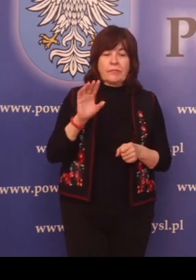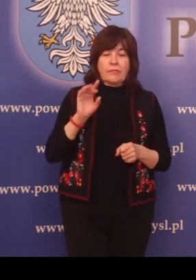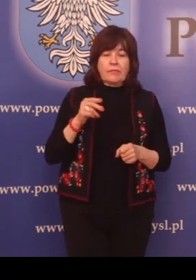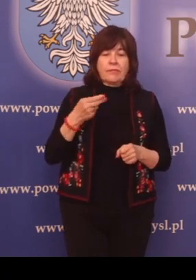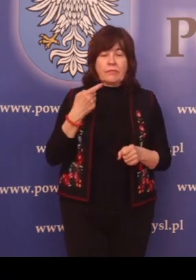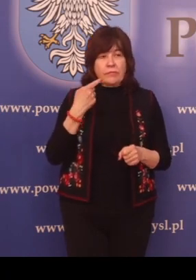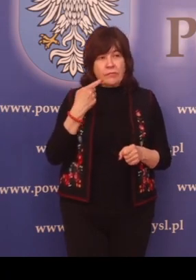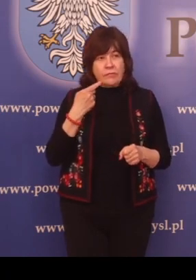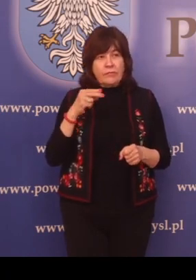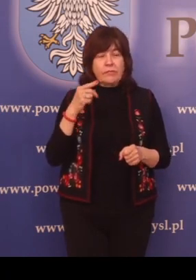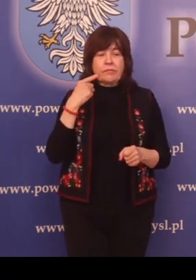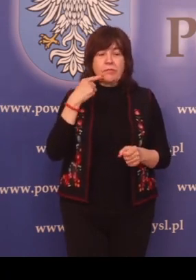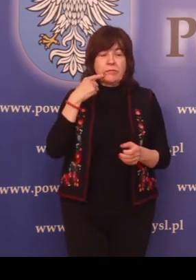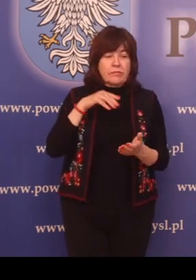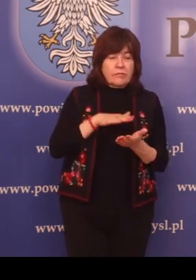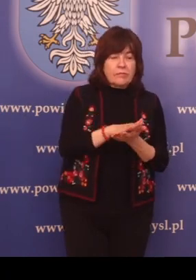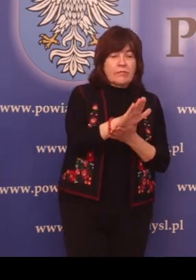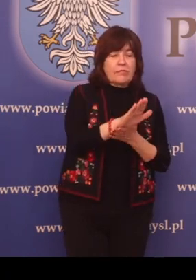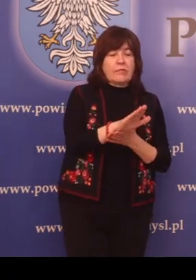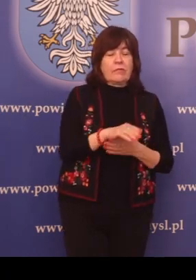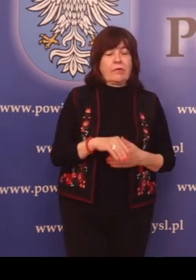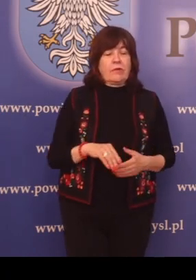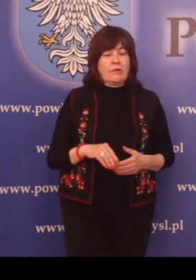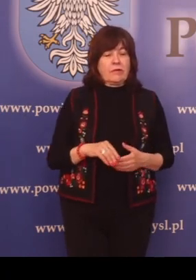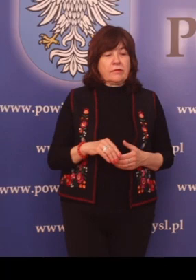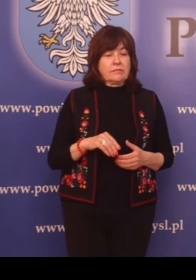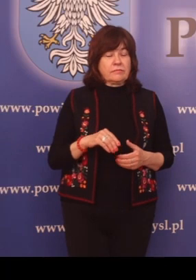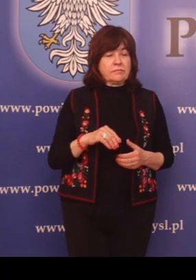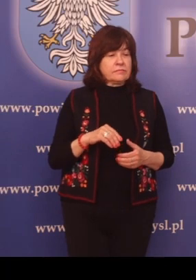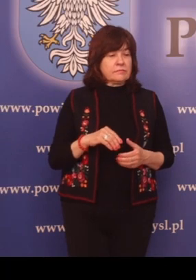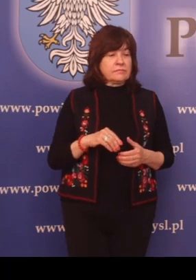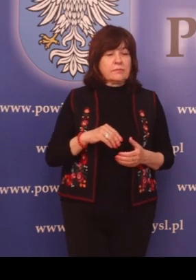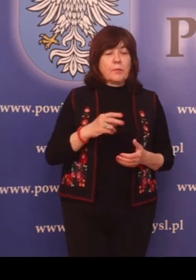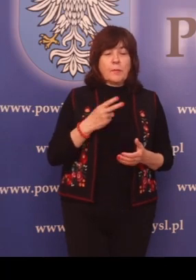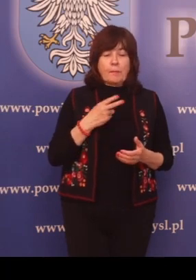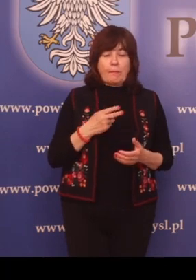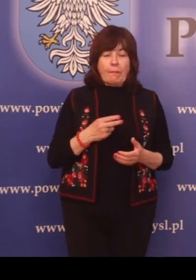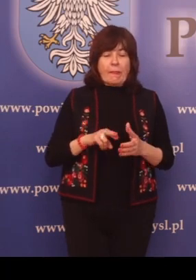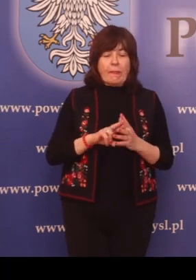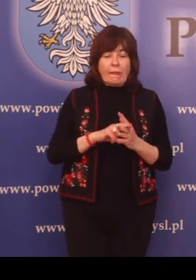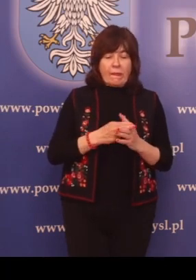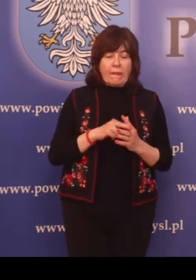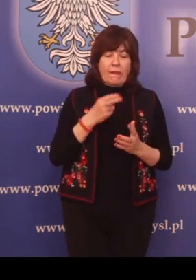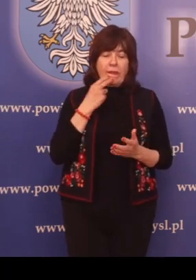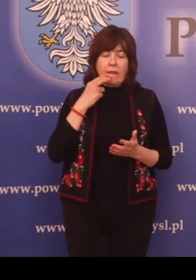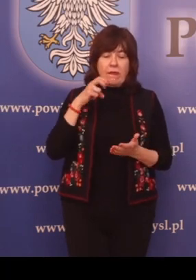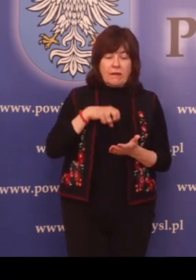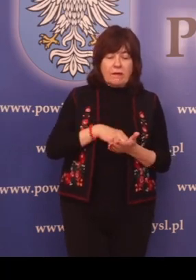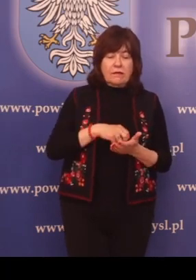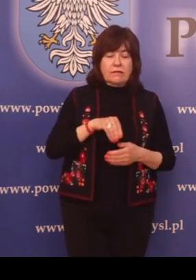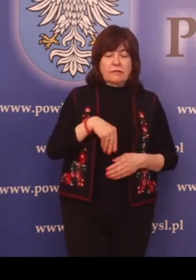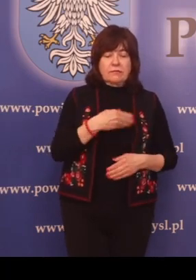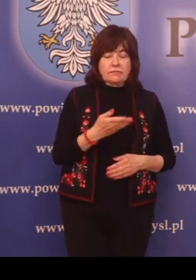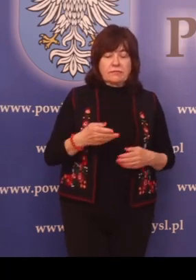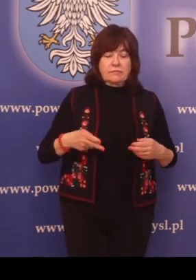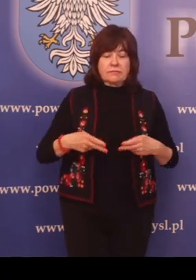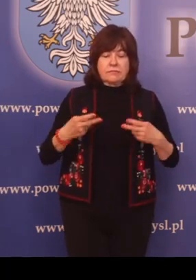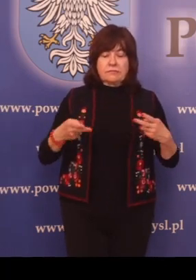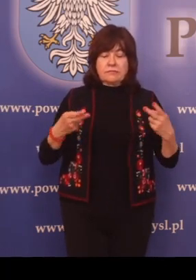podmiotu. Rejestrowanie, opieczętowywanie i wydawanie dzienników budowy.